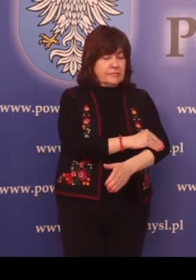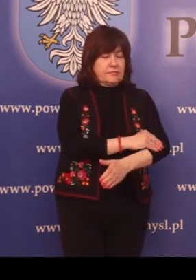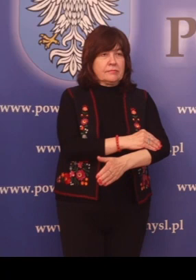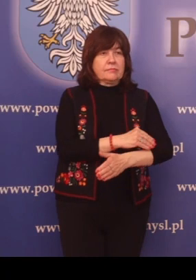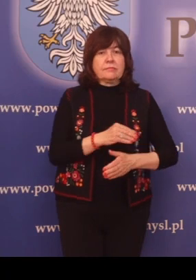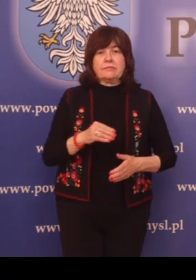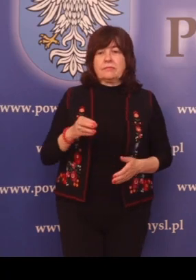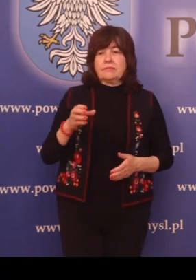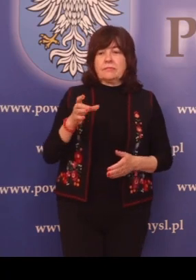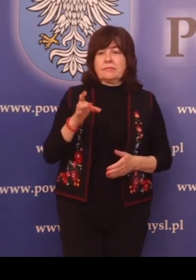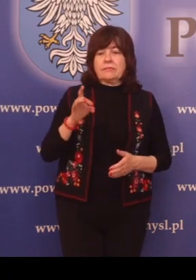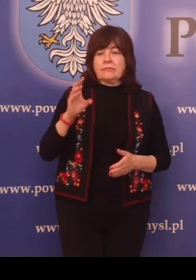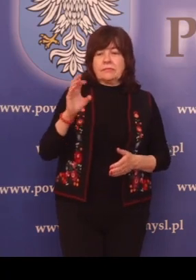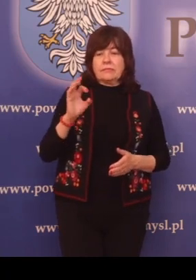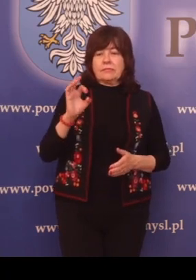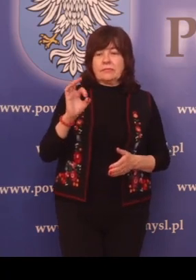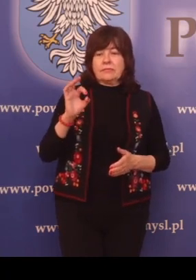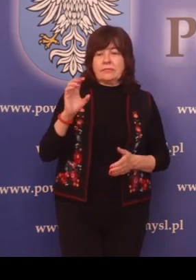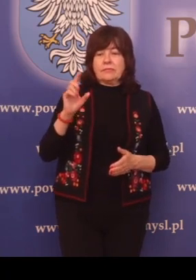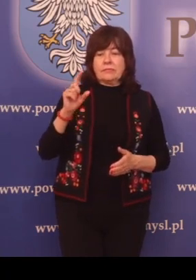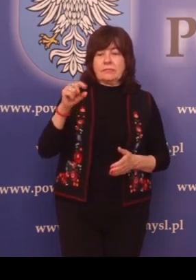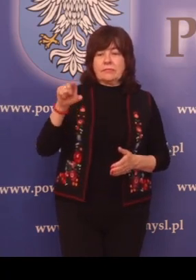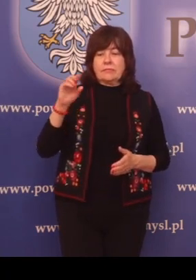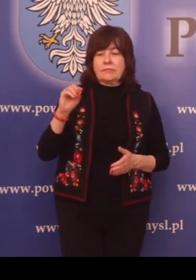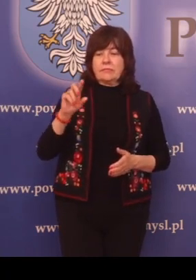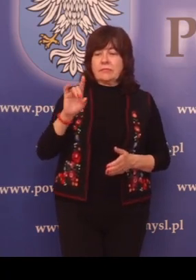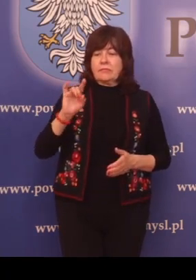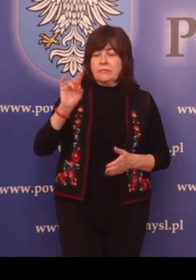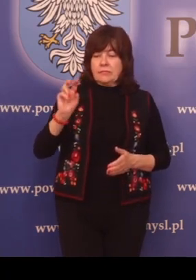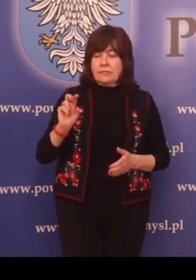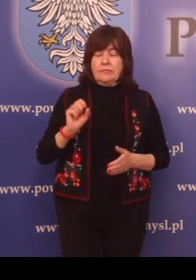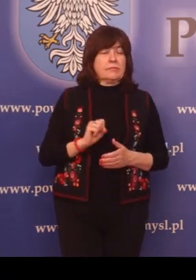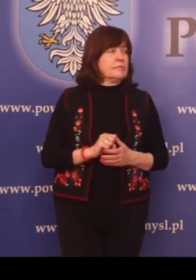geodezyjnego i kartograficznego.